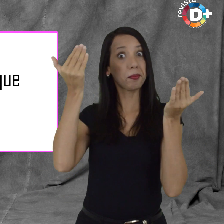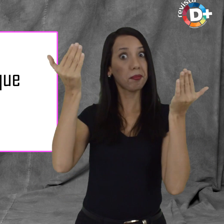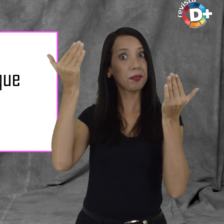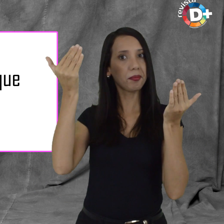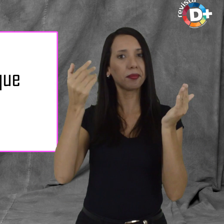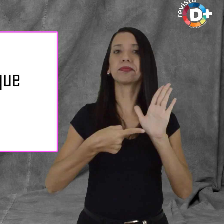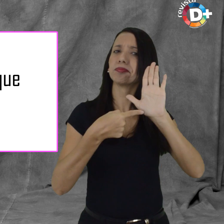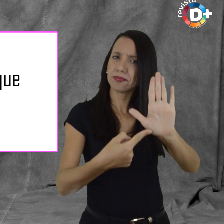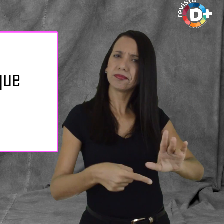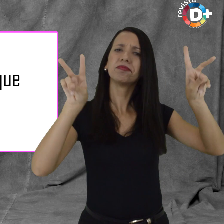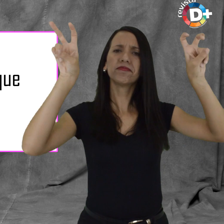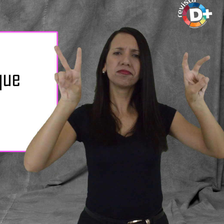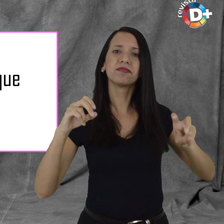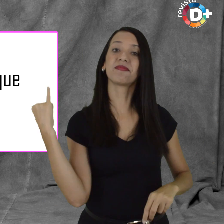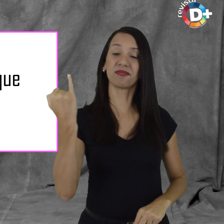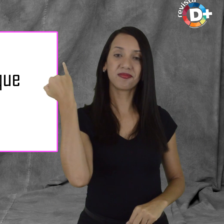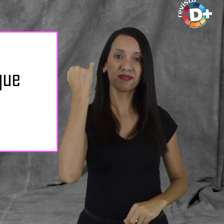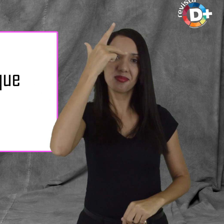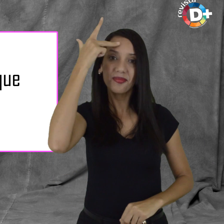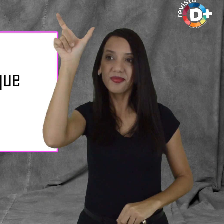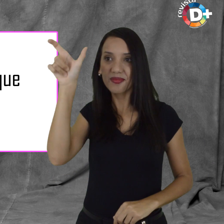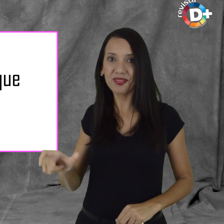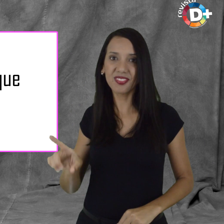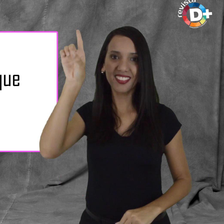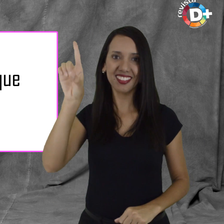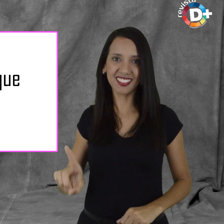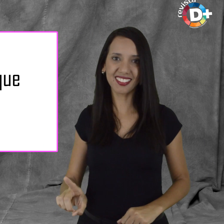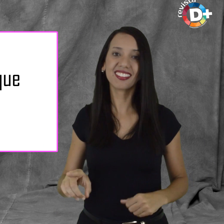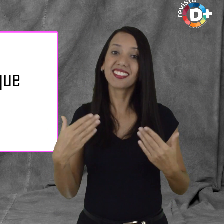para as pessoas com deficiência e para quem com elas convive.